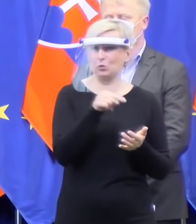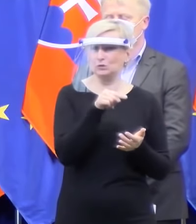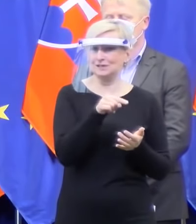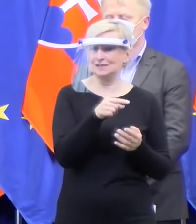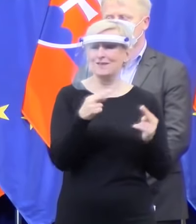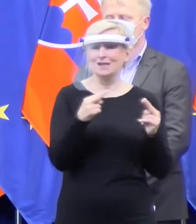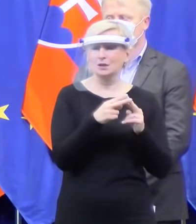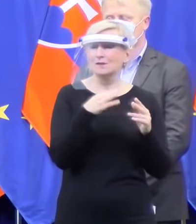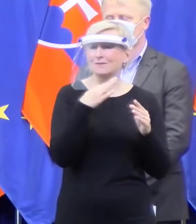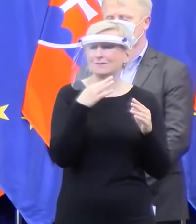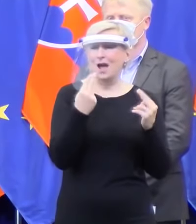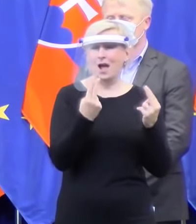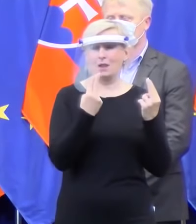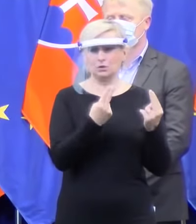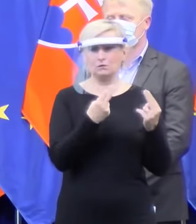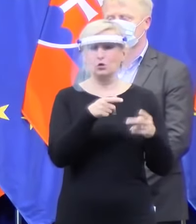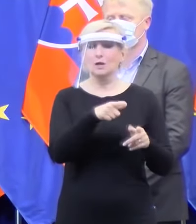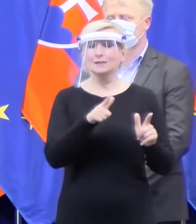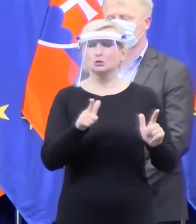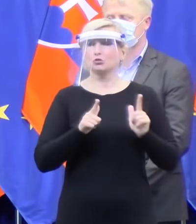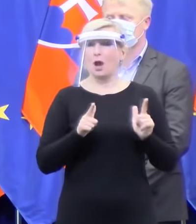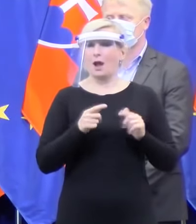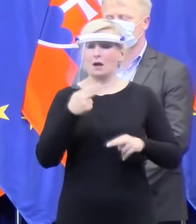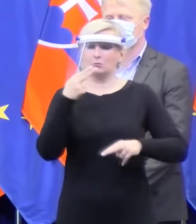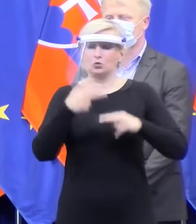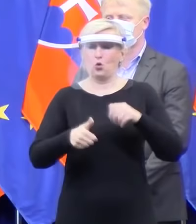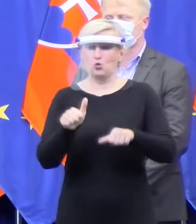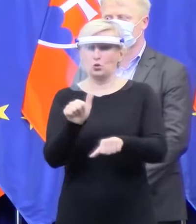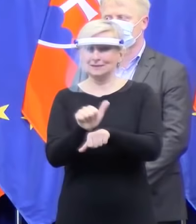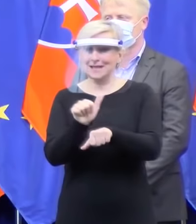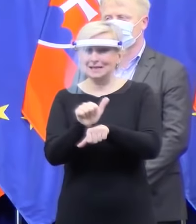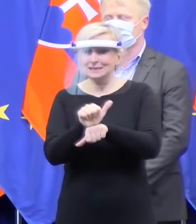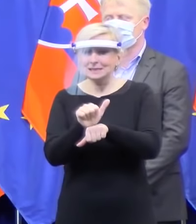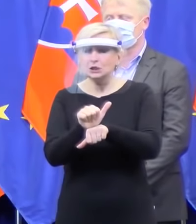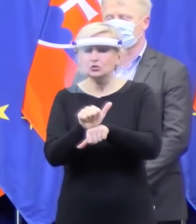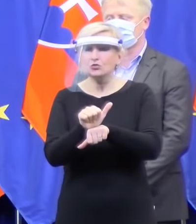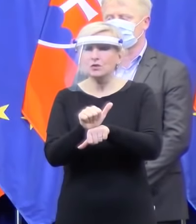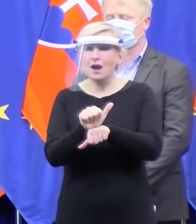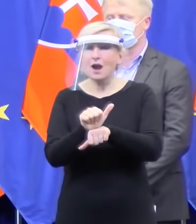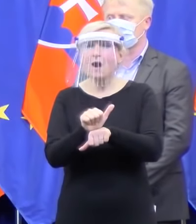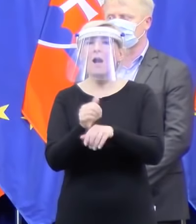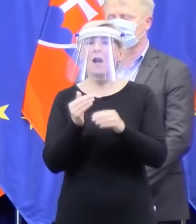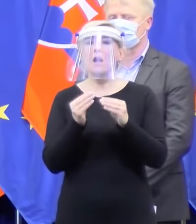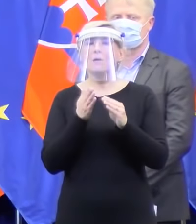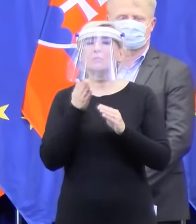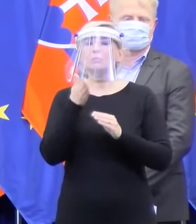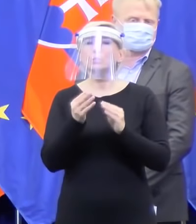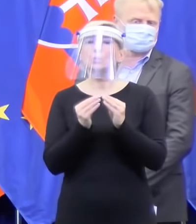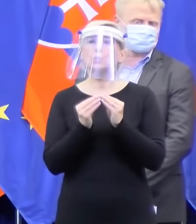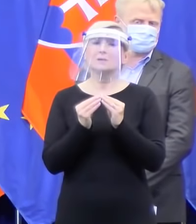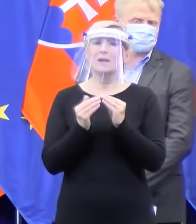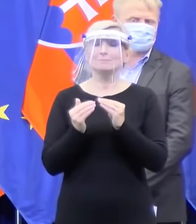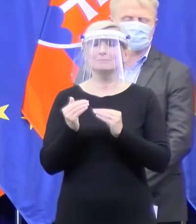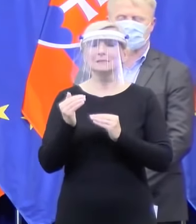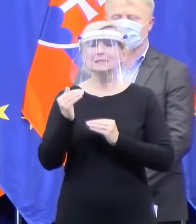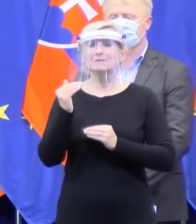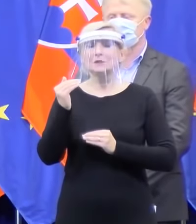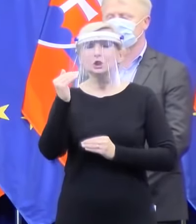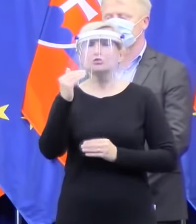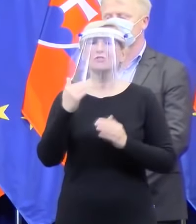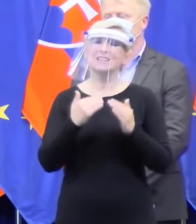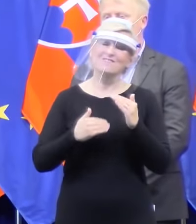očakávam, že do konca týždňa nám výrazne sa začne aj zvyšovať počet tých prakticky realizovaných